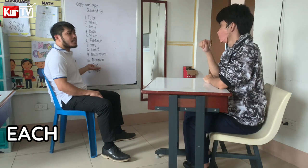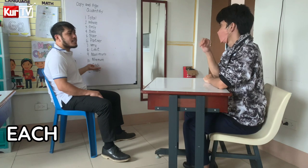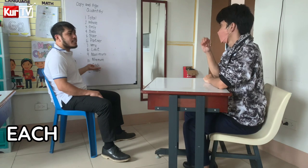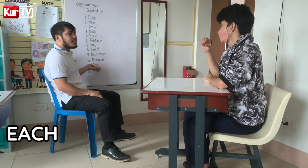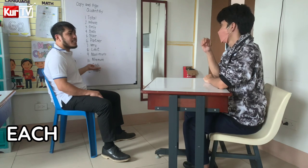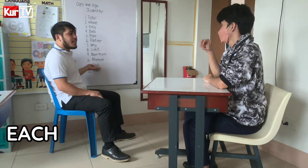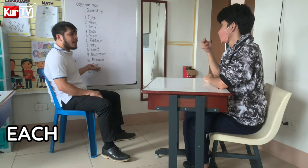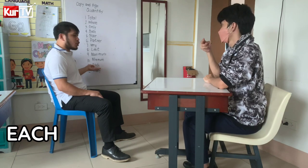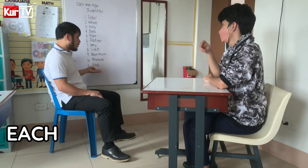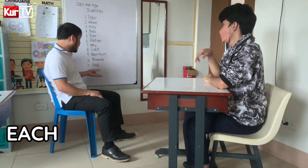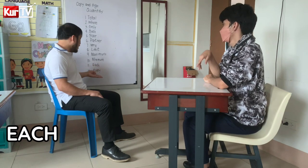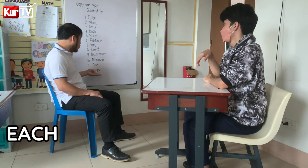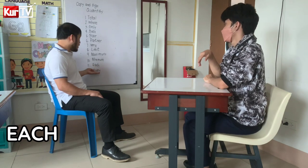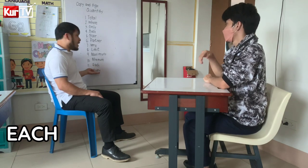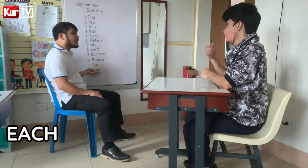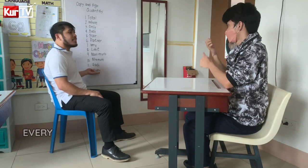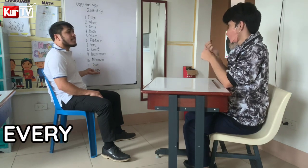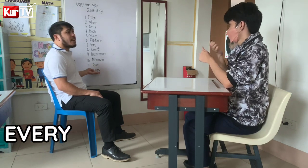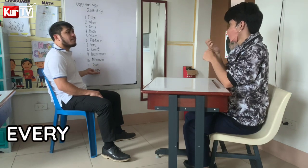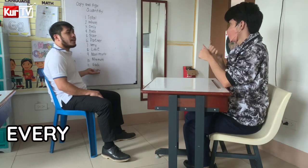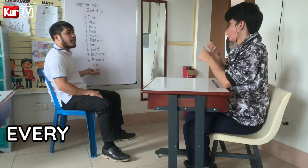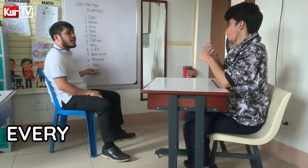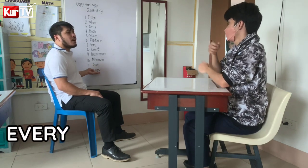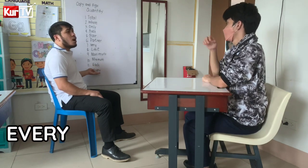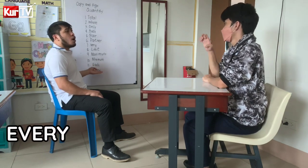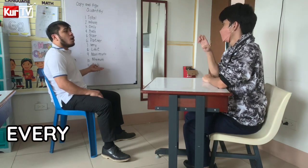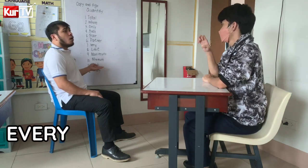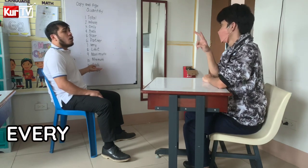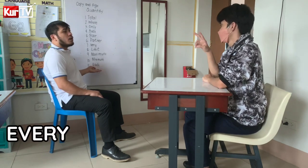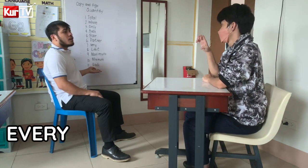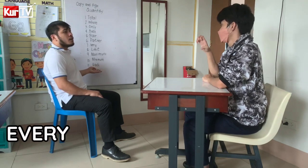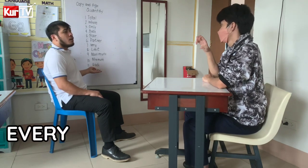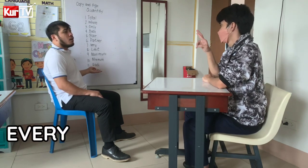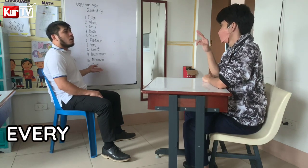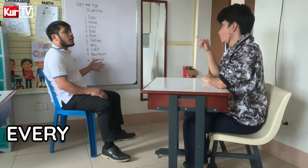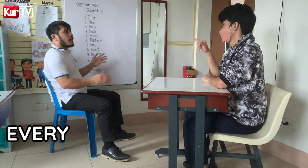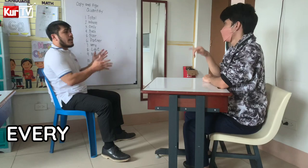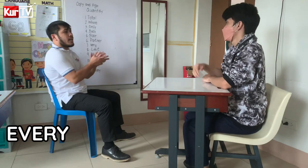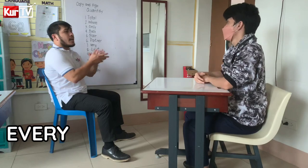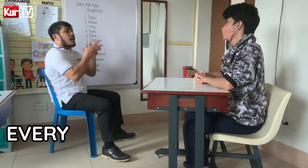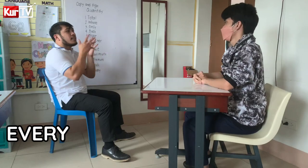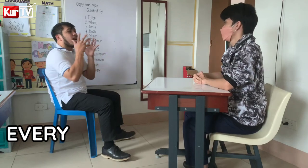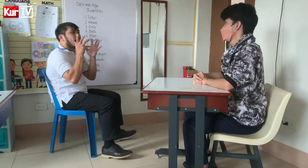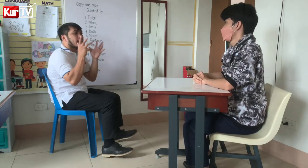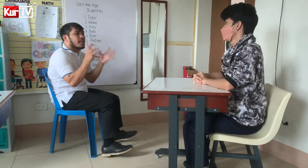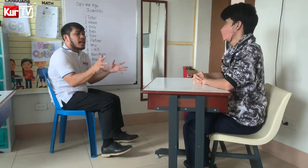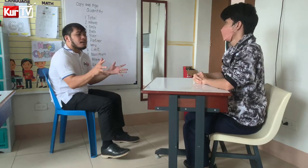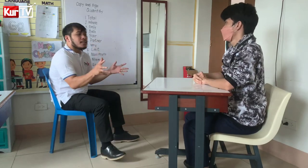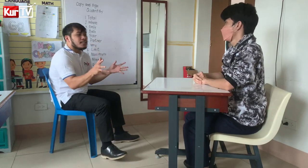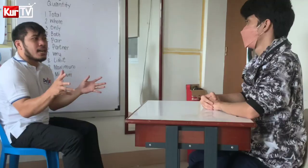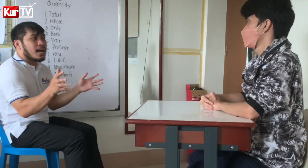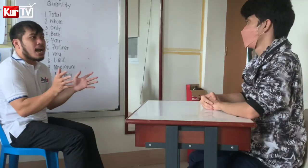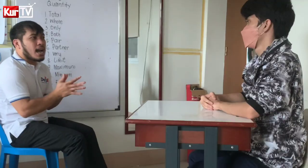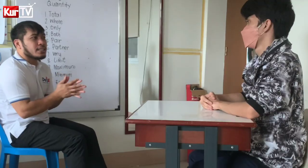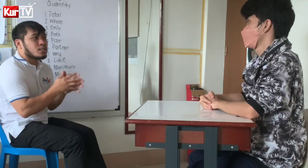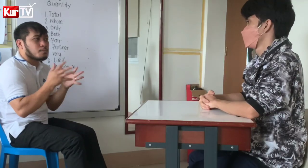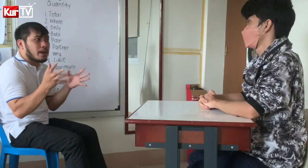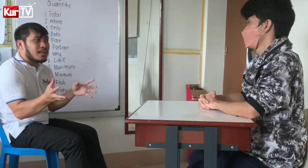-C-H. Very good. Next is every. Okay. Dahil alam na niya ang spell